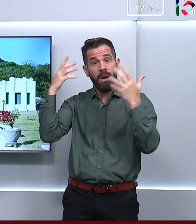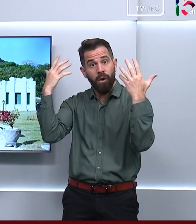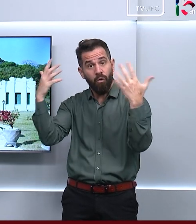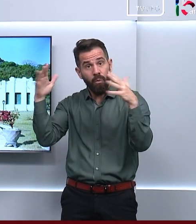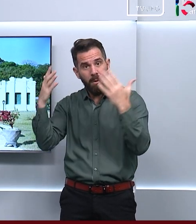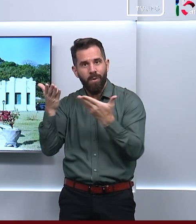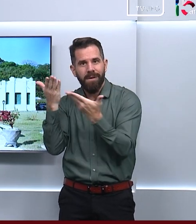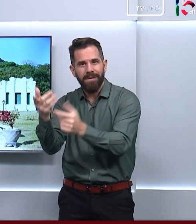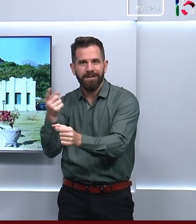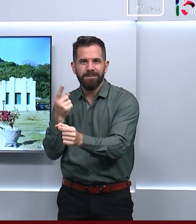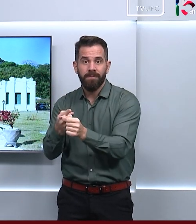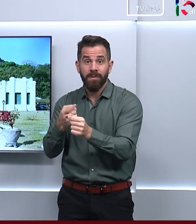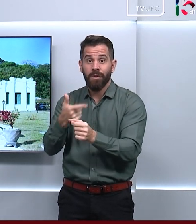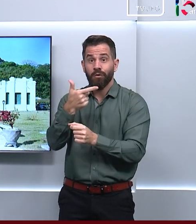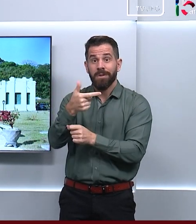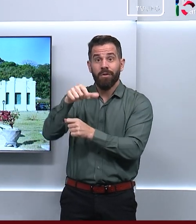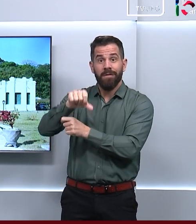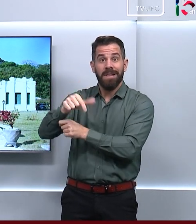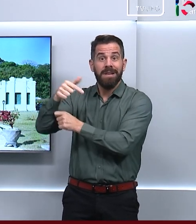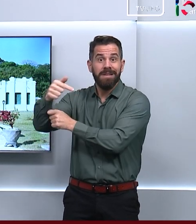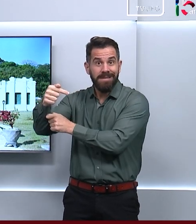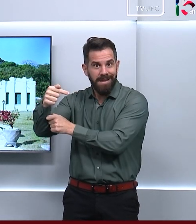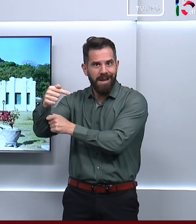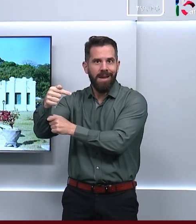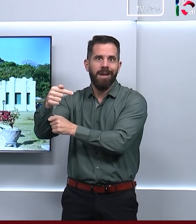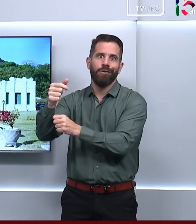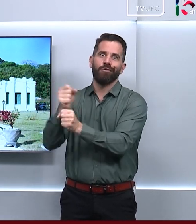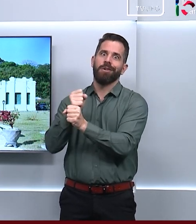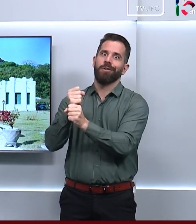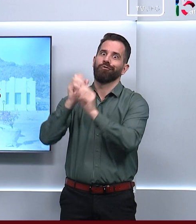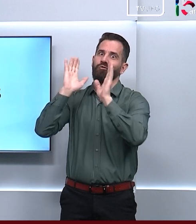297 anos da cidade de Goiás.